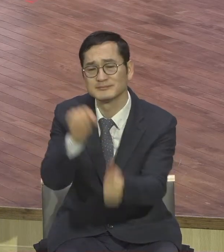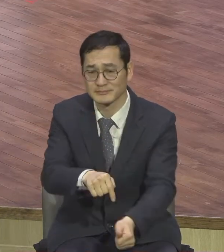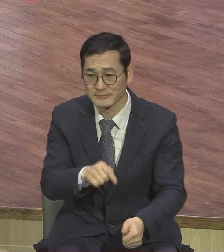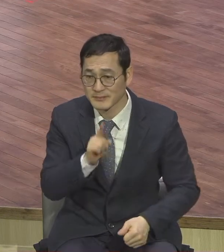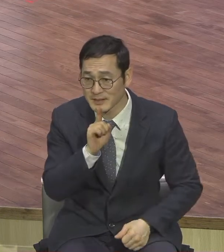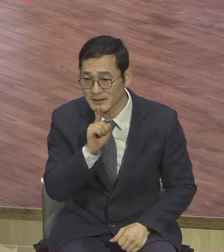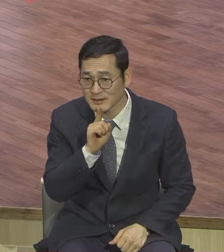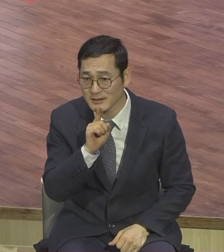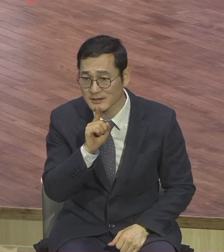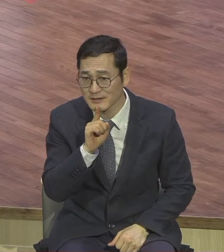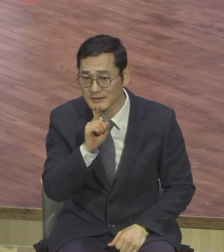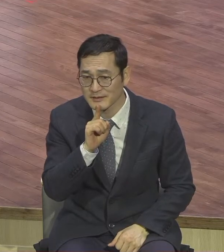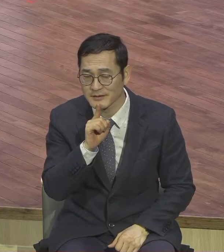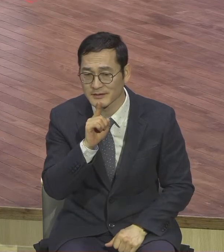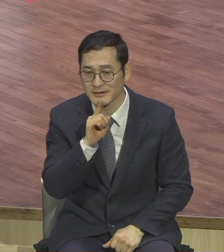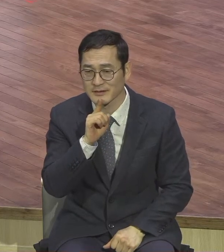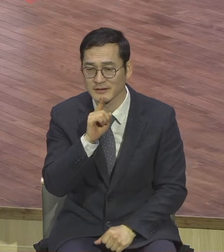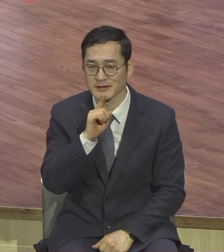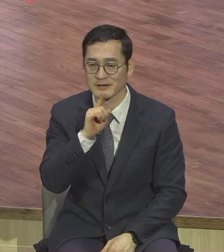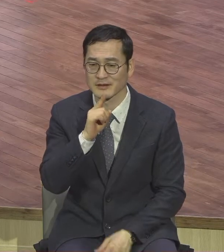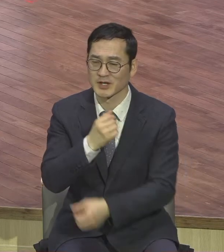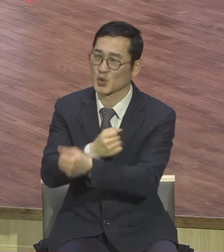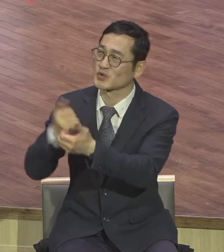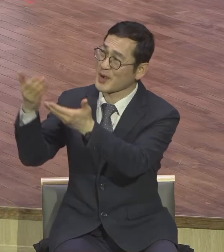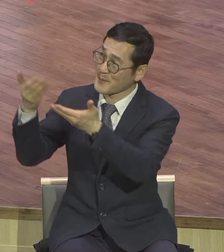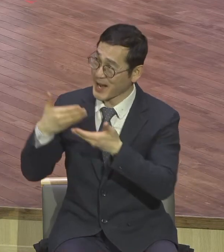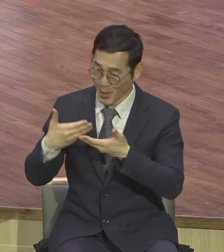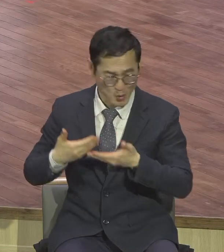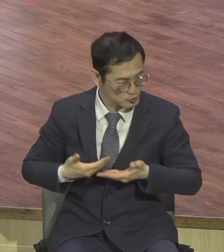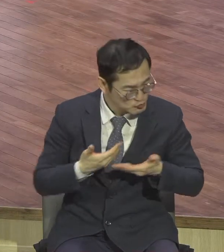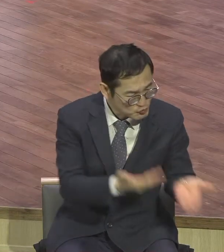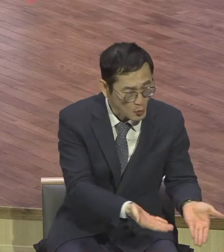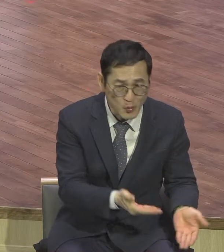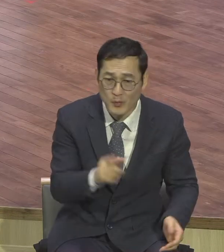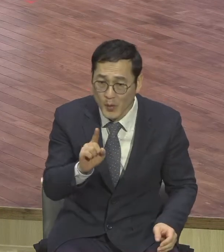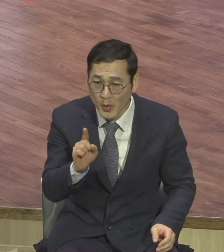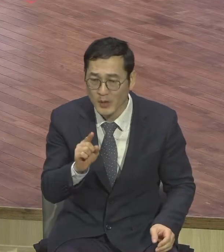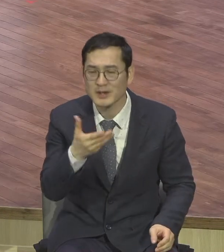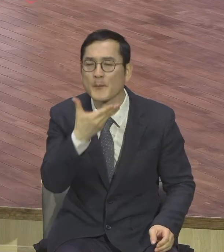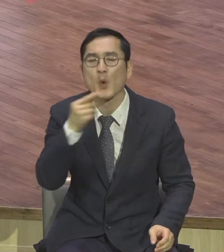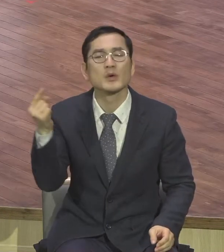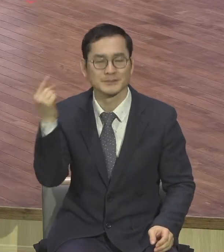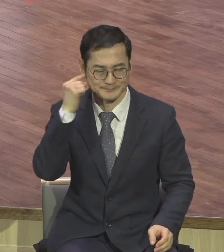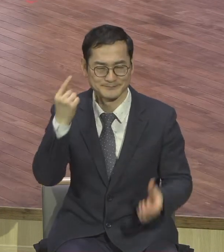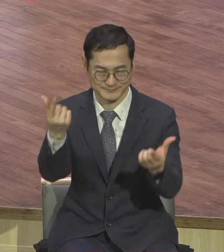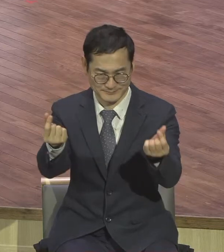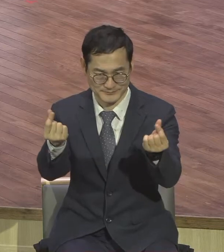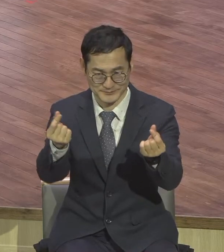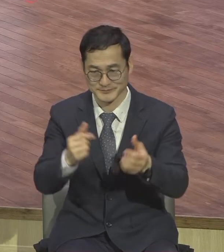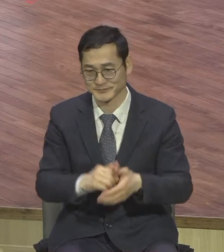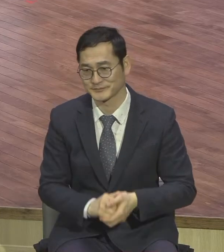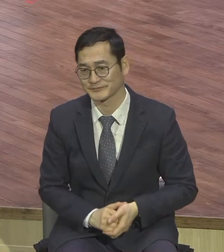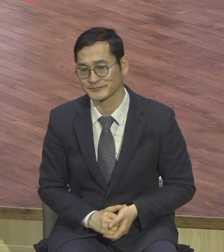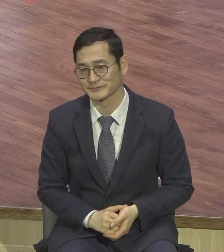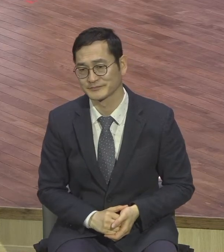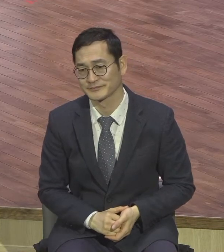용서를 받고 용서하고 이게 뭐예요? 믿음이에요? 복음이에요 복음 사람이 완전한 자 어디 있어요?